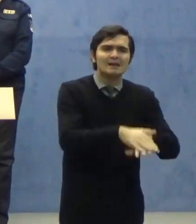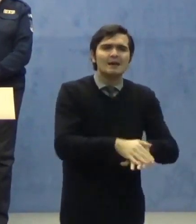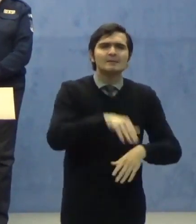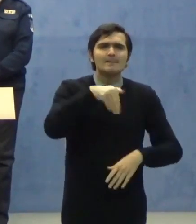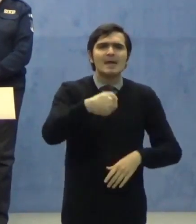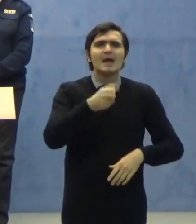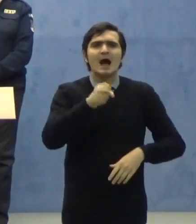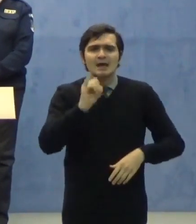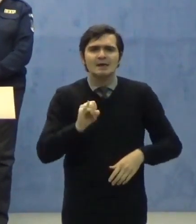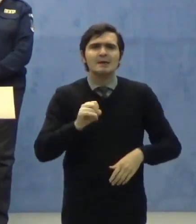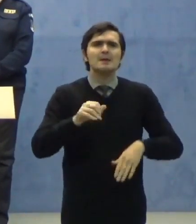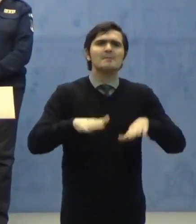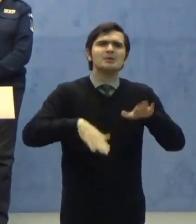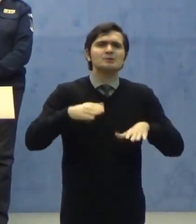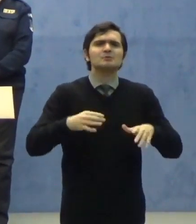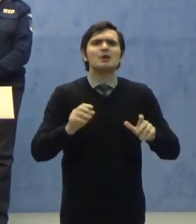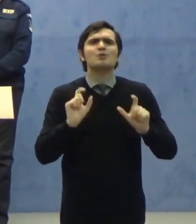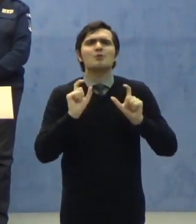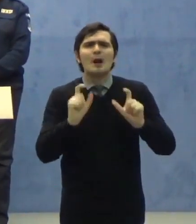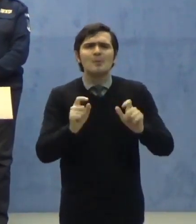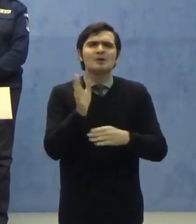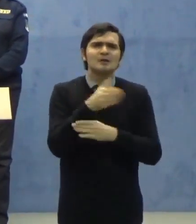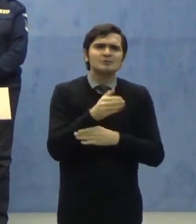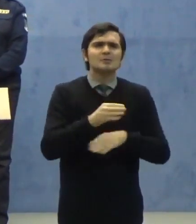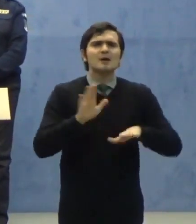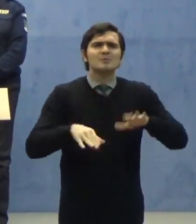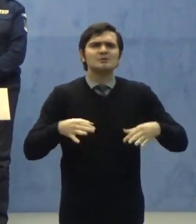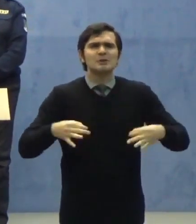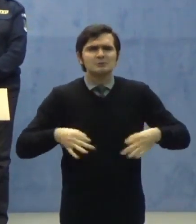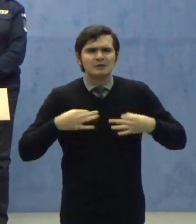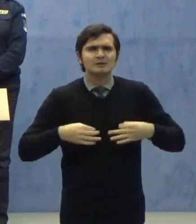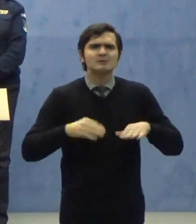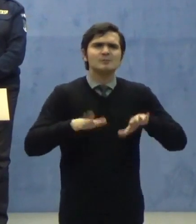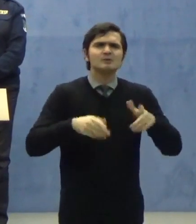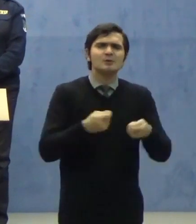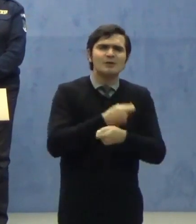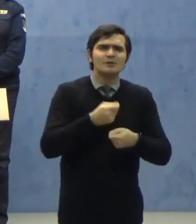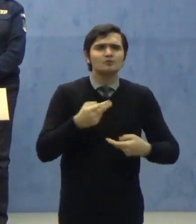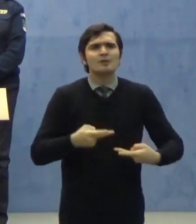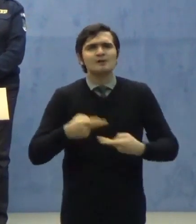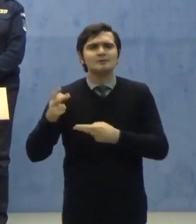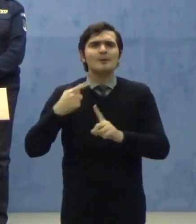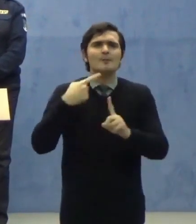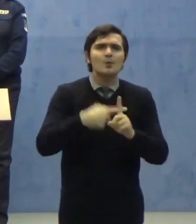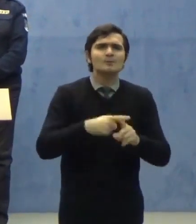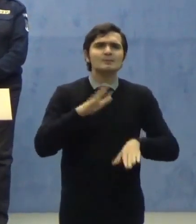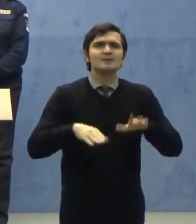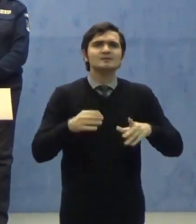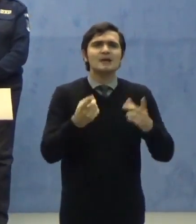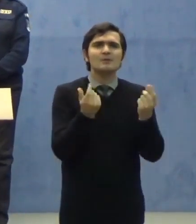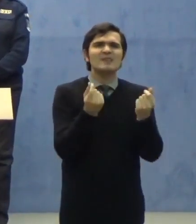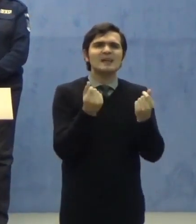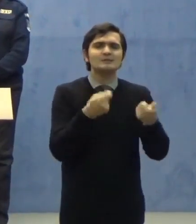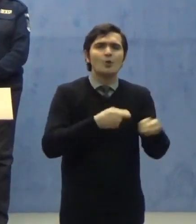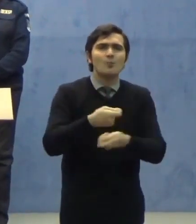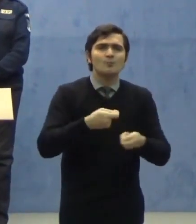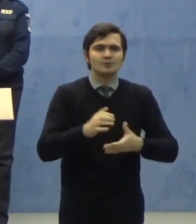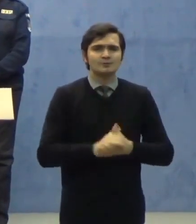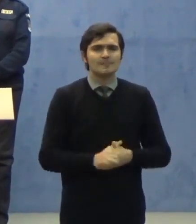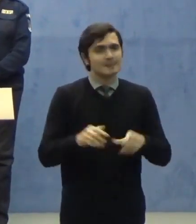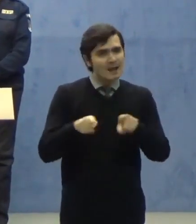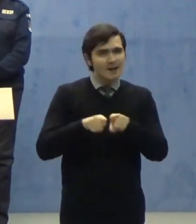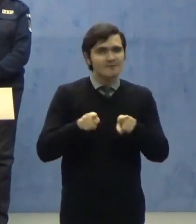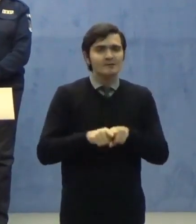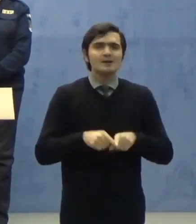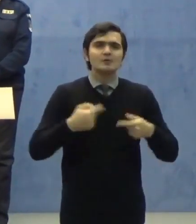Ministerului Apărării Naționale, Ministerului Sănătății, Ministerului Afacerilor Externe și Ministerului Finanțelor Publice. De asemenea, am